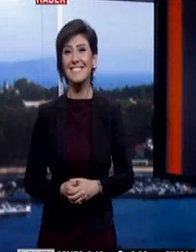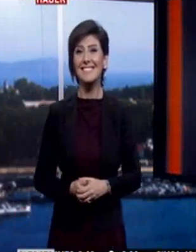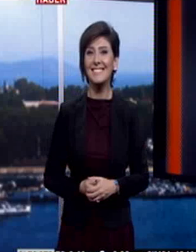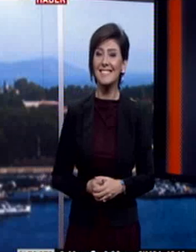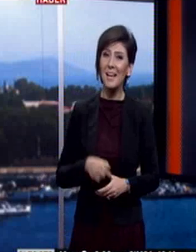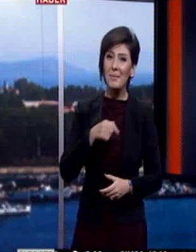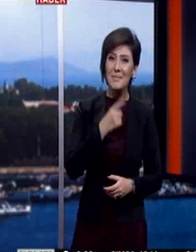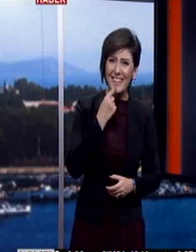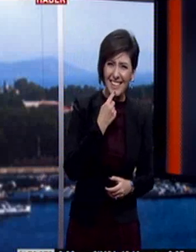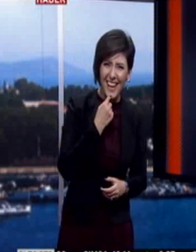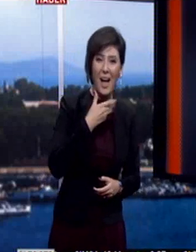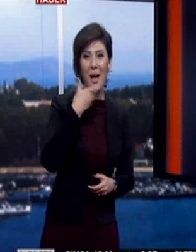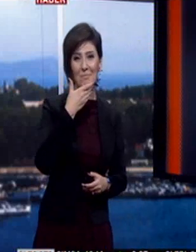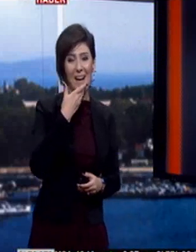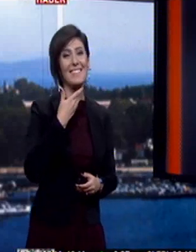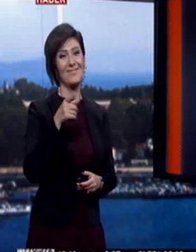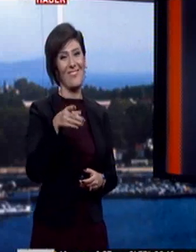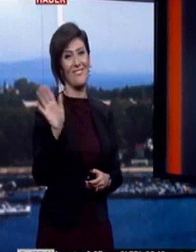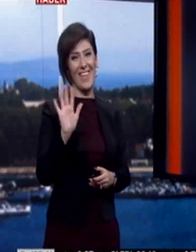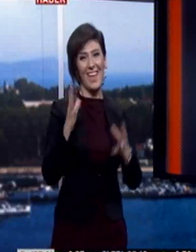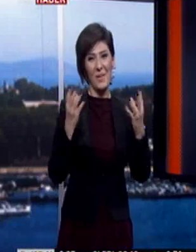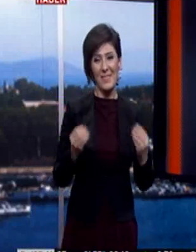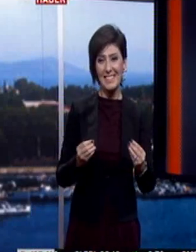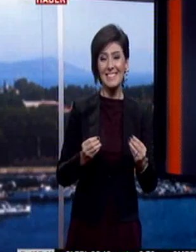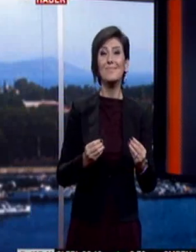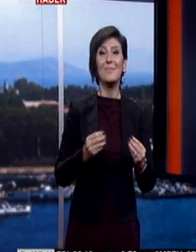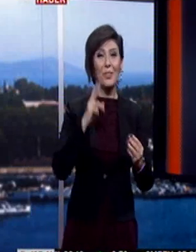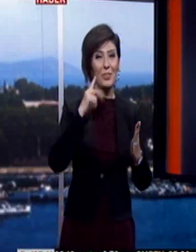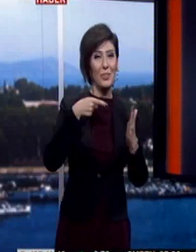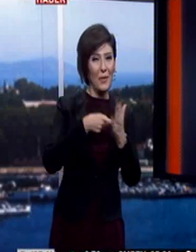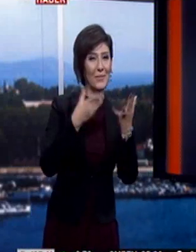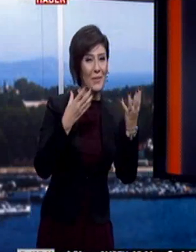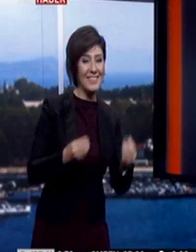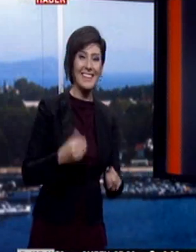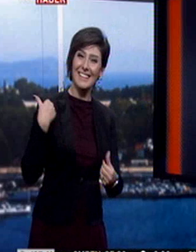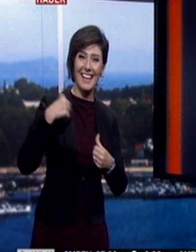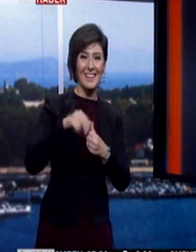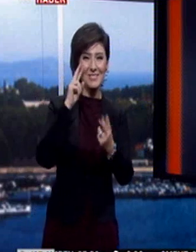Bu haberle birlikte sizlere veda edeceğiz. Satır başını da nokta alıyoruz. Yeniden görüşünceye dek. Hoşçakalın.